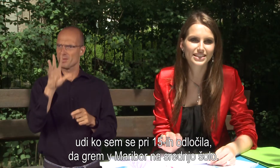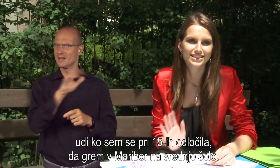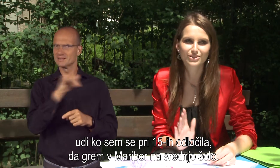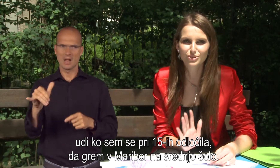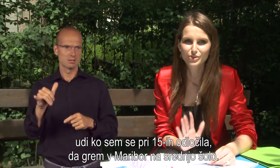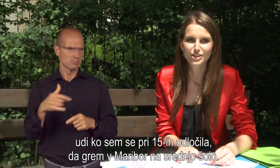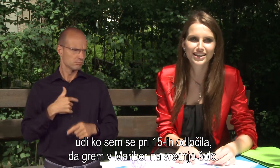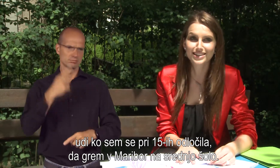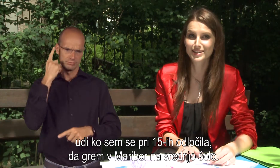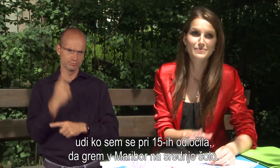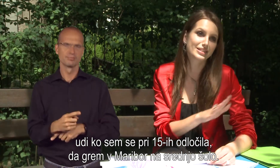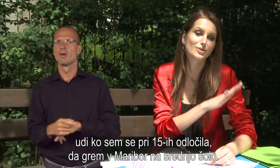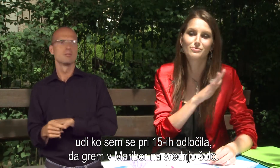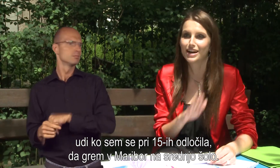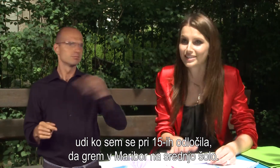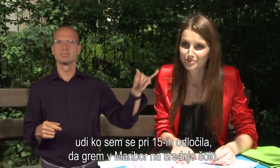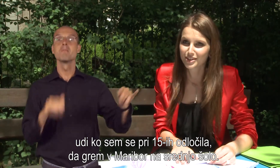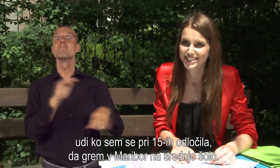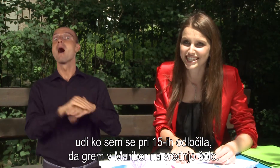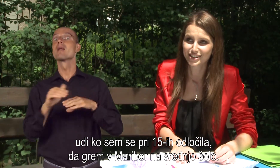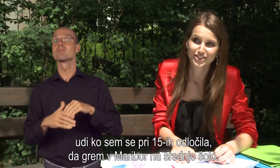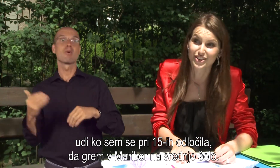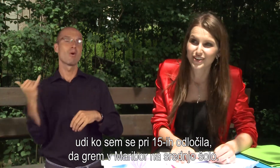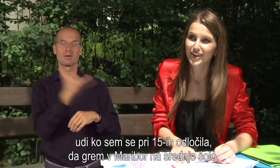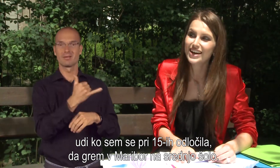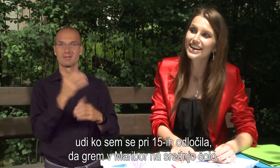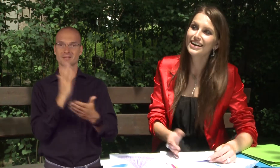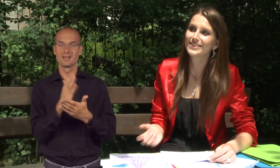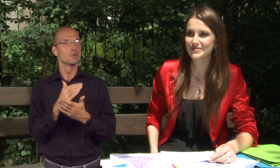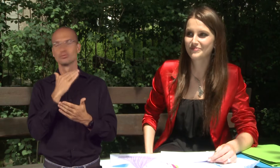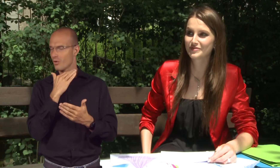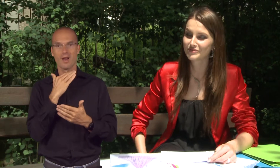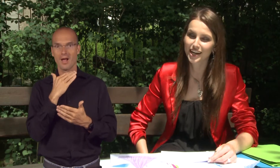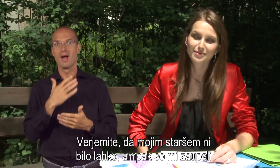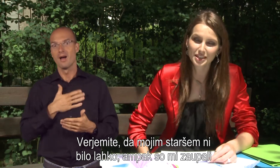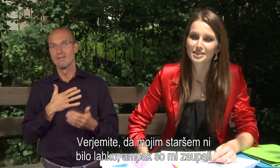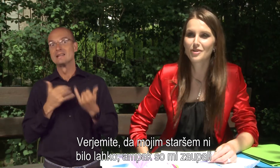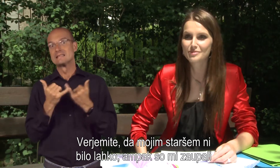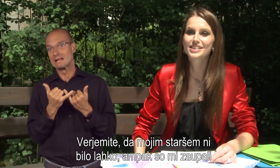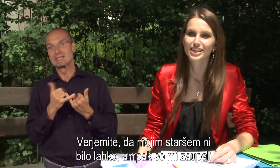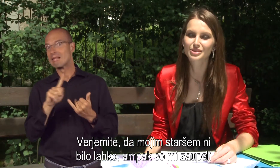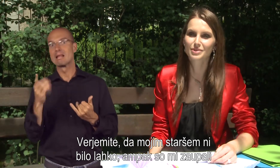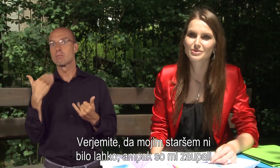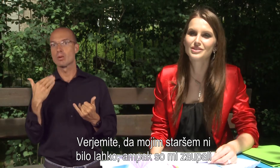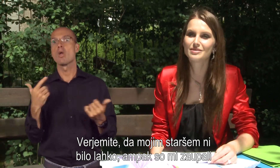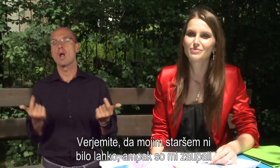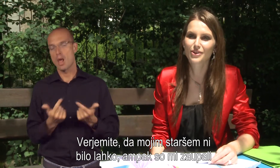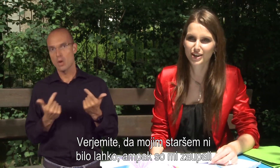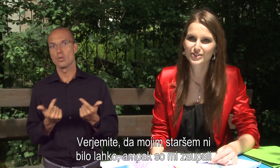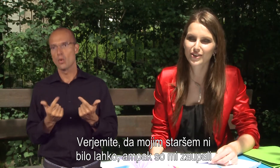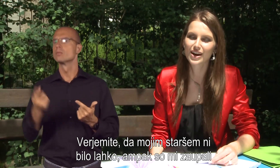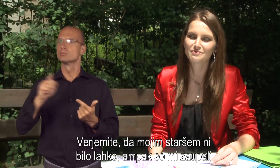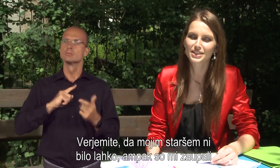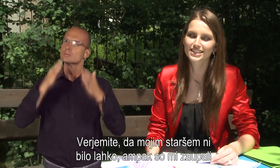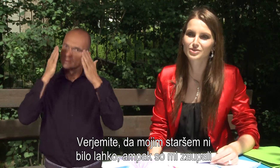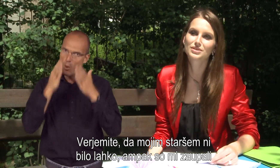se pri 15. odrečila, da jaz grem pa zdaj v Maribor na sredno šolo. Veremte, da mojim staršim ravno ni bilo